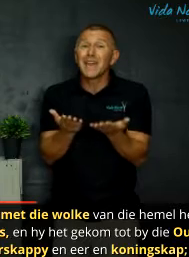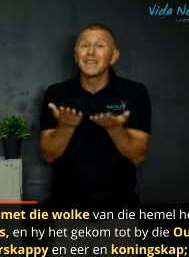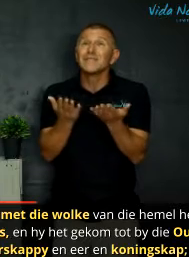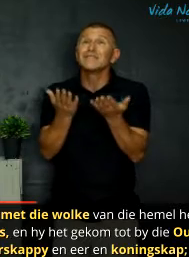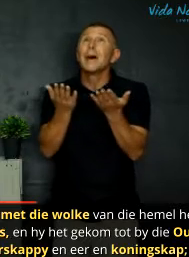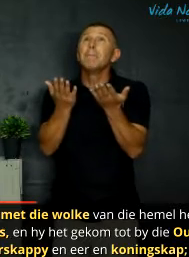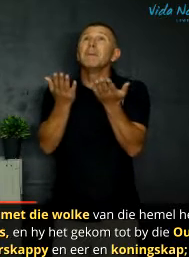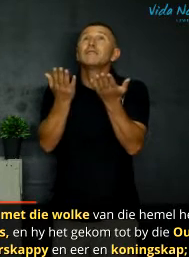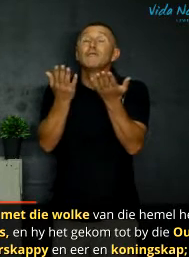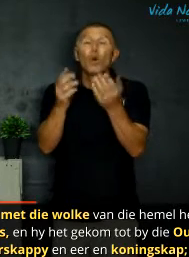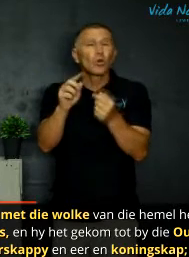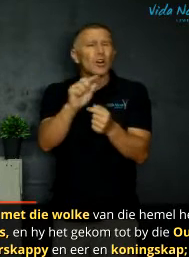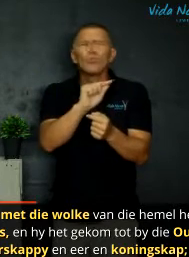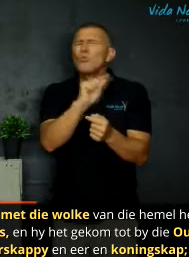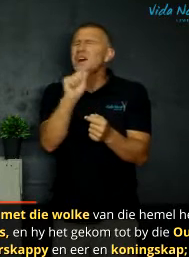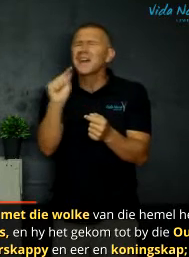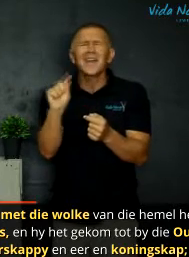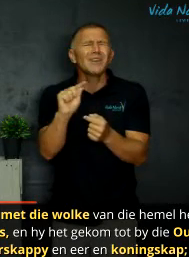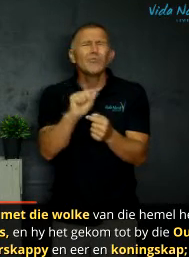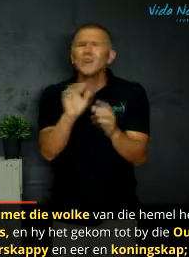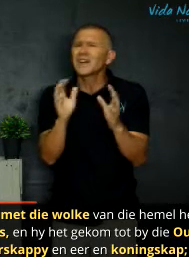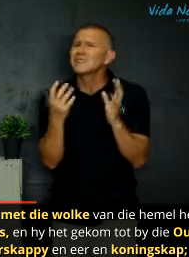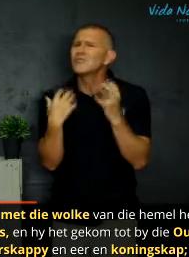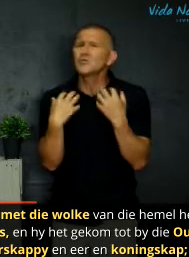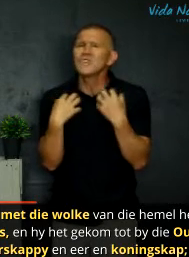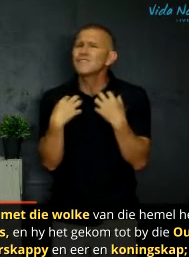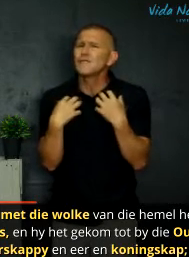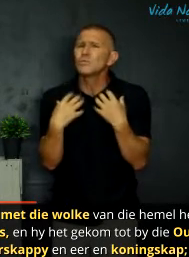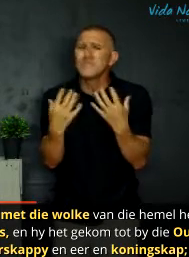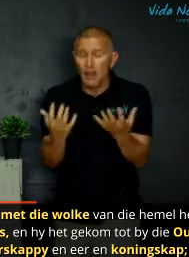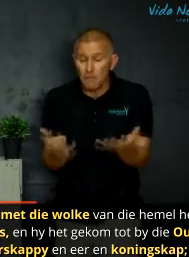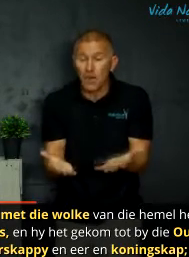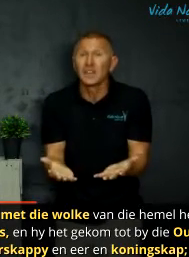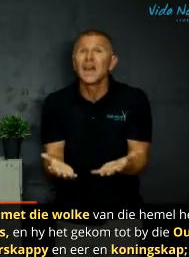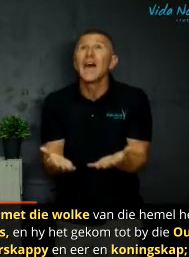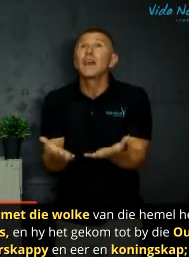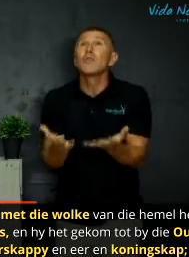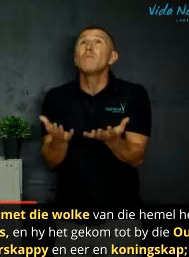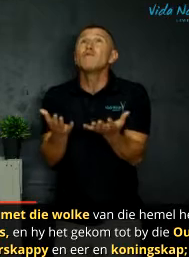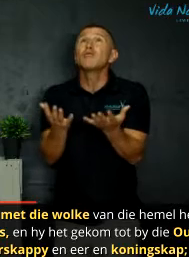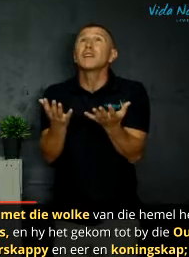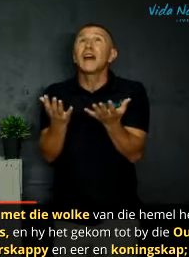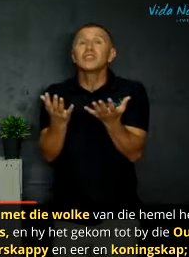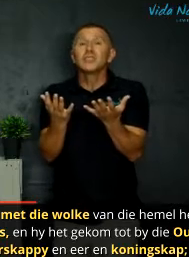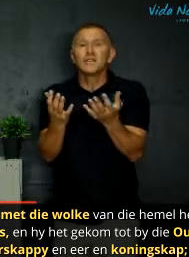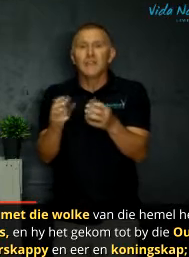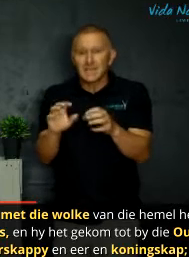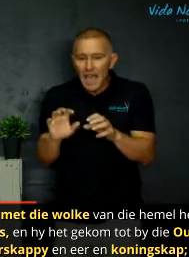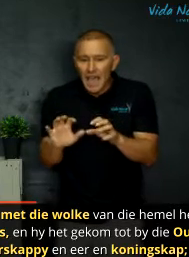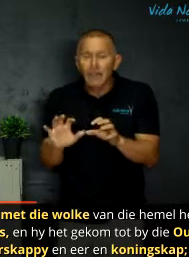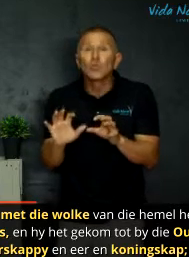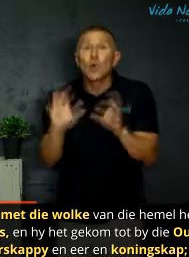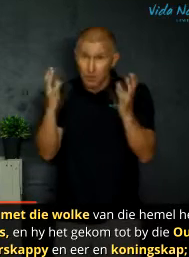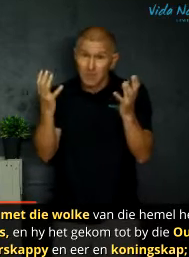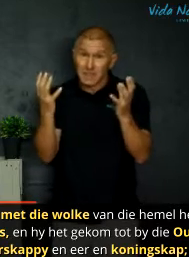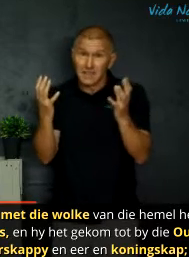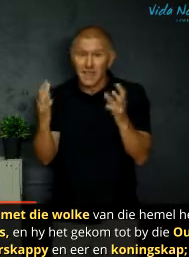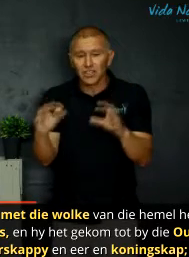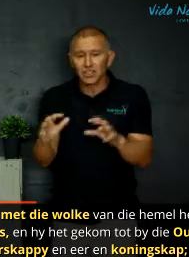mens met wolke oor en oor is dit hoe Jesus van homself praat. Hy kom voor die ancient of die en God dis die ancient